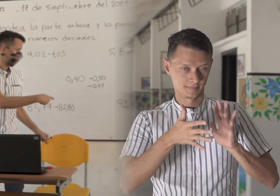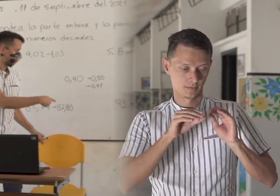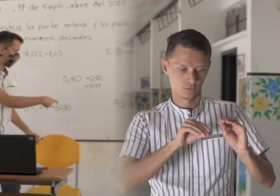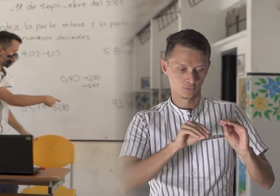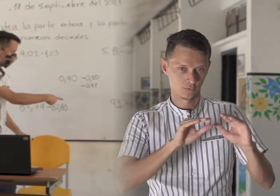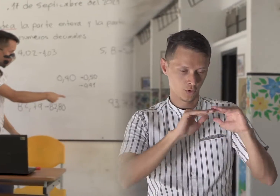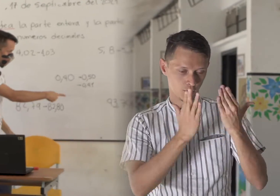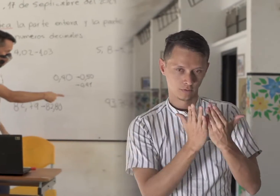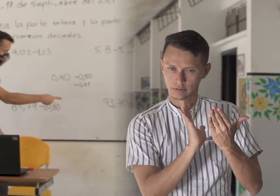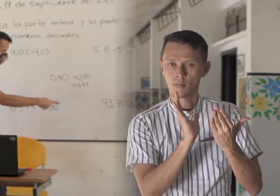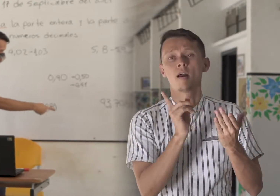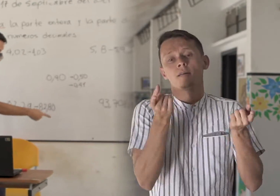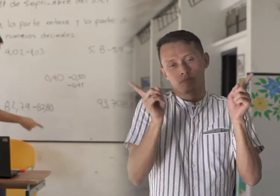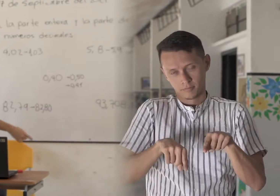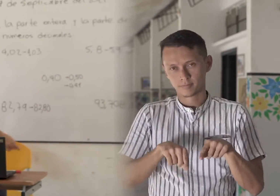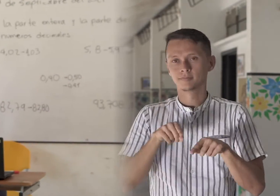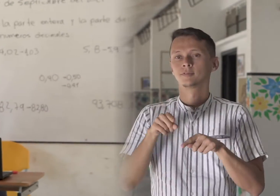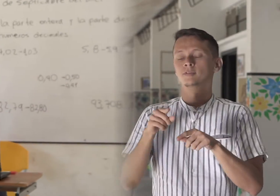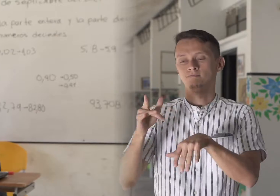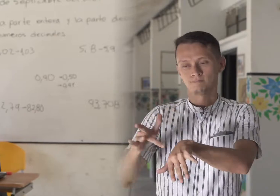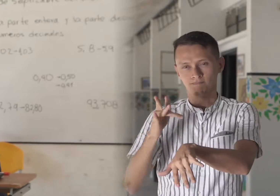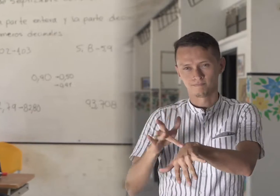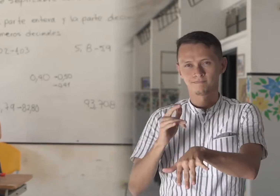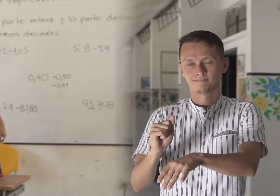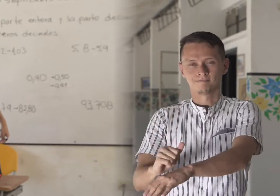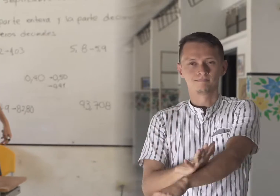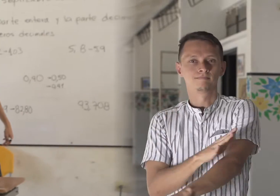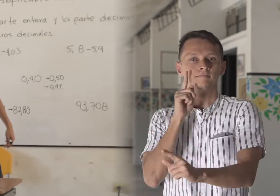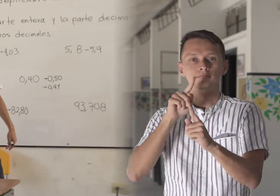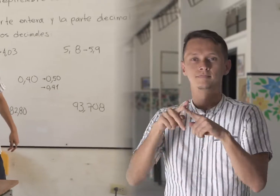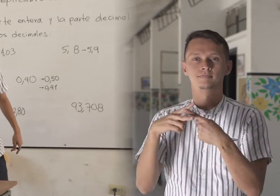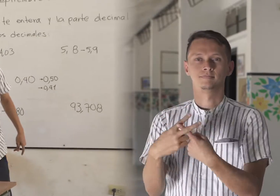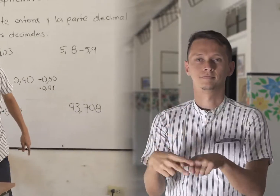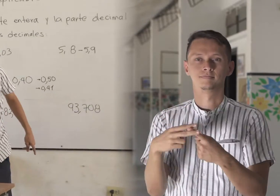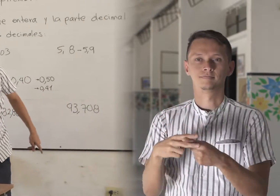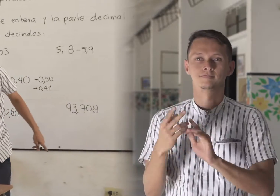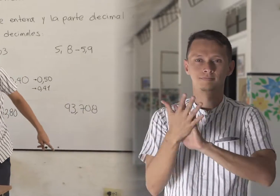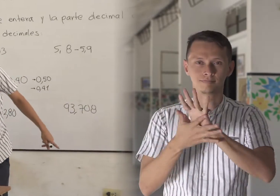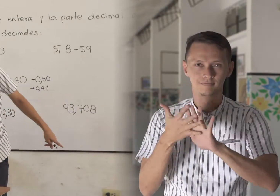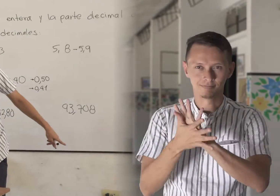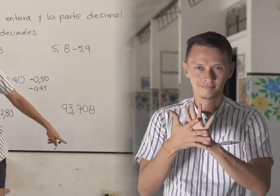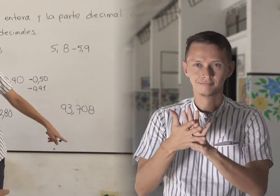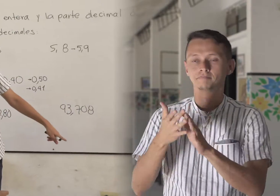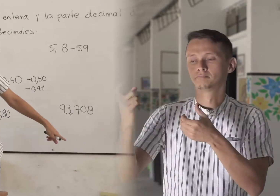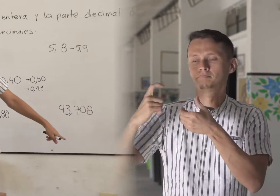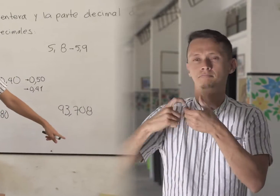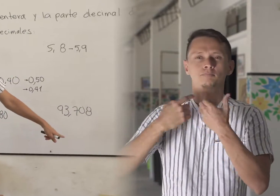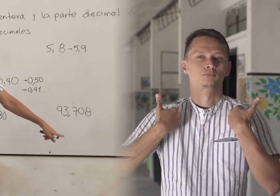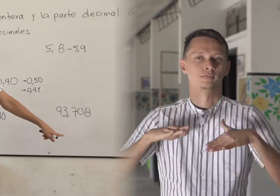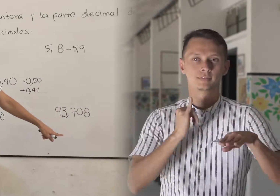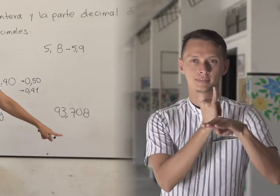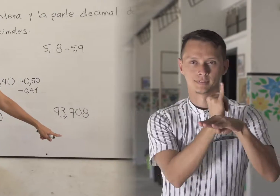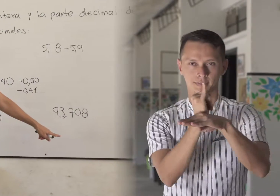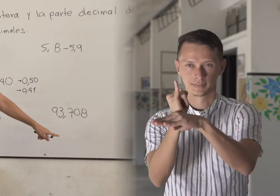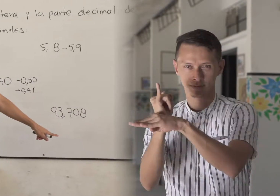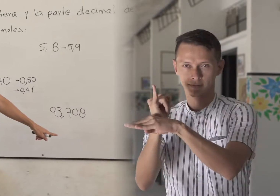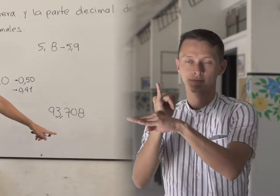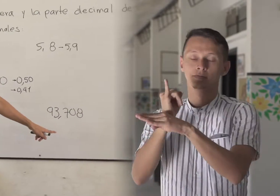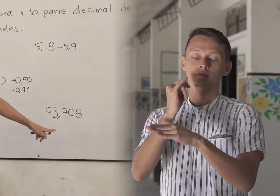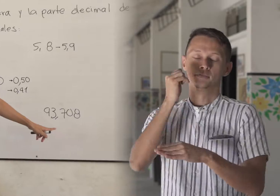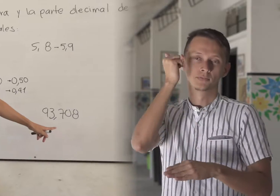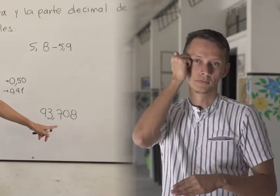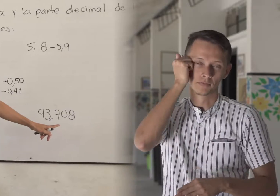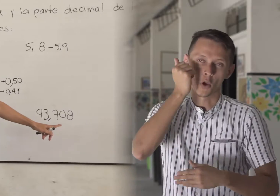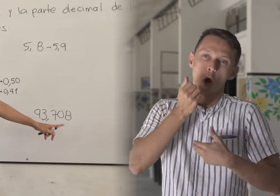Nuestra función va más allá de la formación dentro de la institución. También brindamos talleres de sensibilización y enseñanza de lengua de señas a